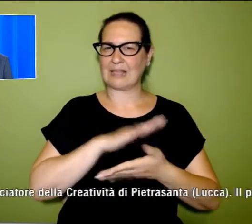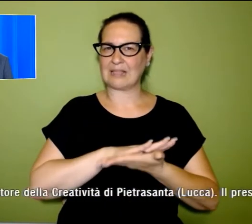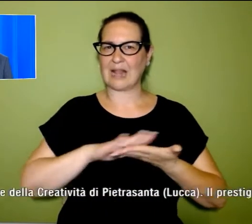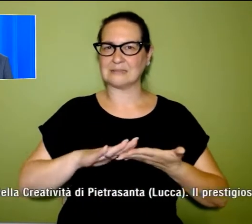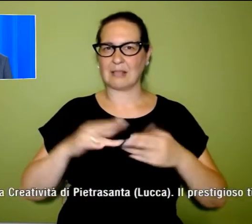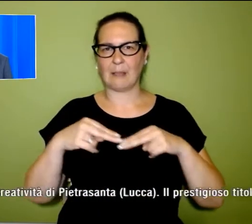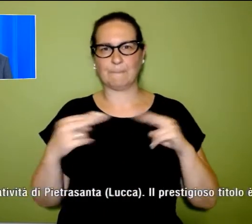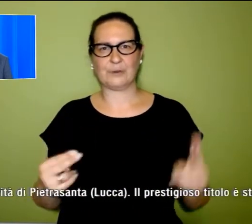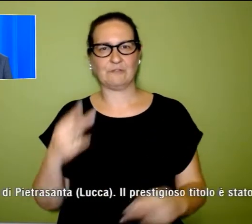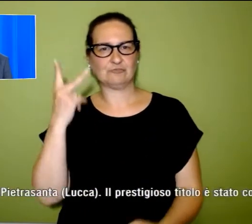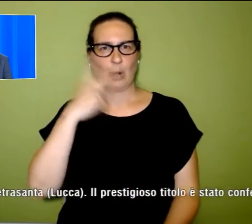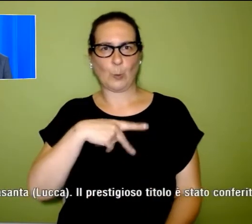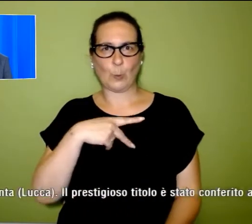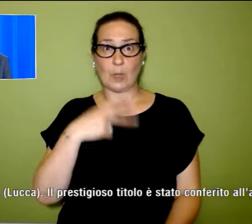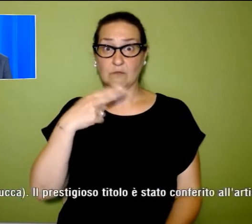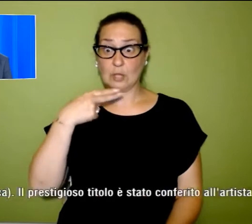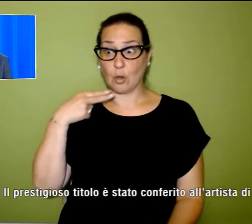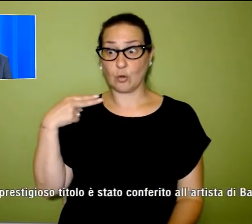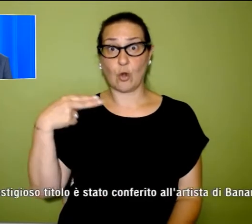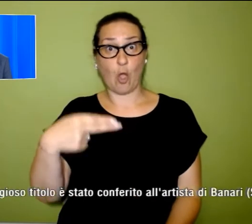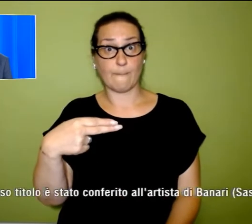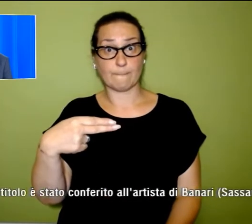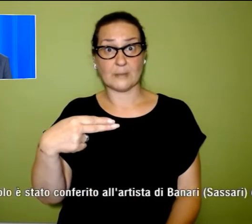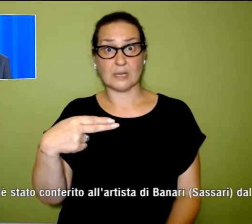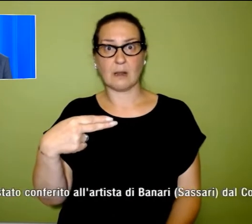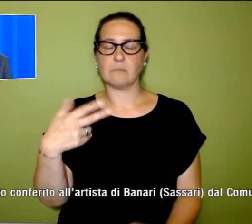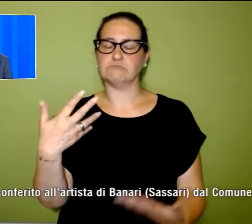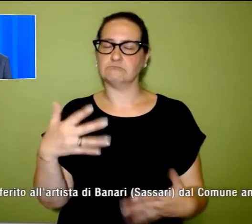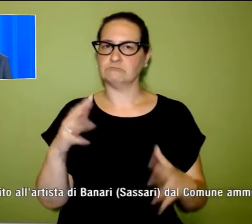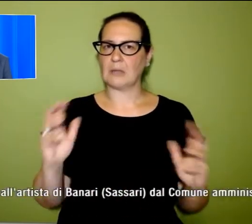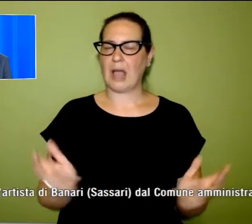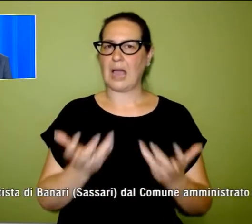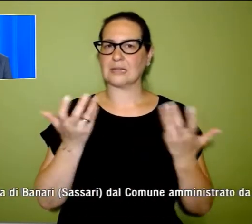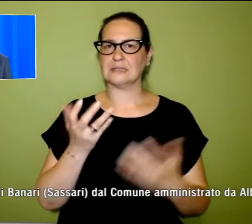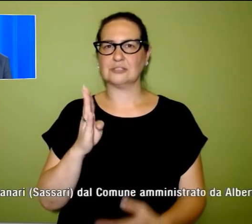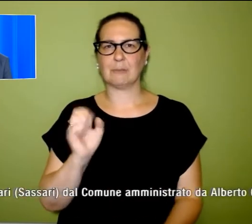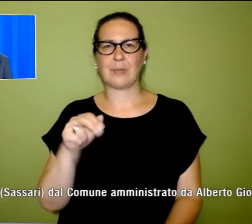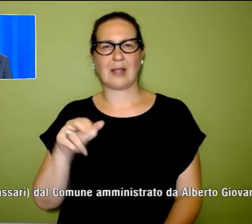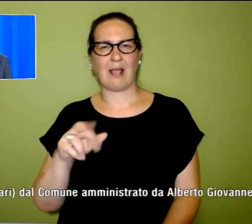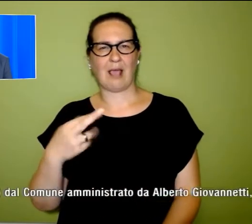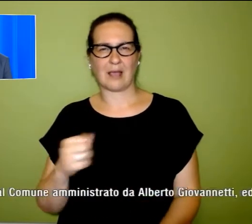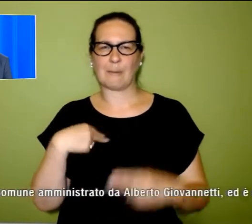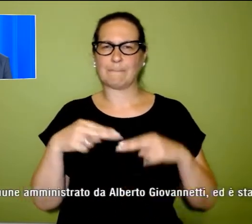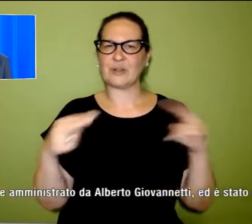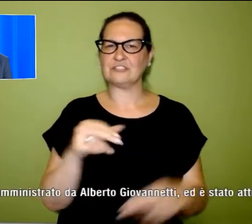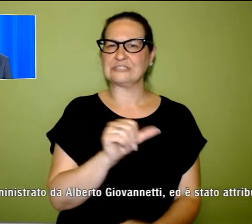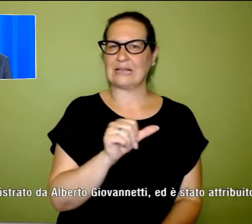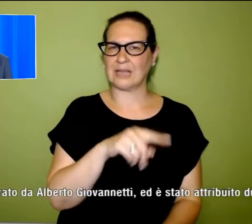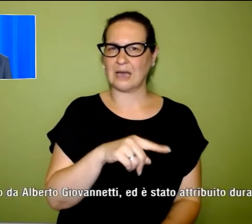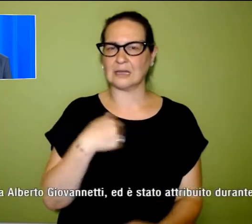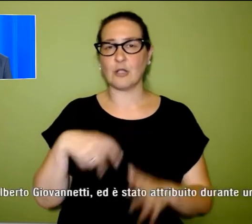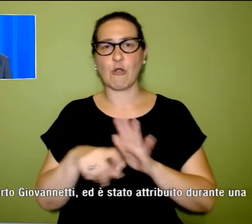prestigioso titolo è stato conferito all'artista di Banari in provincia di Sassari dal comune